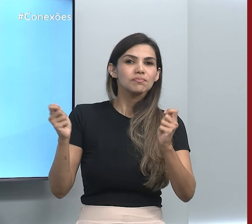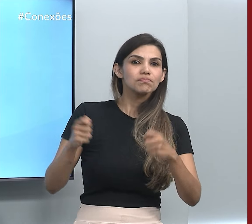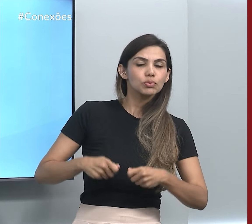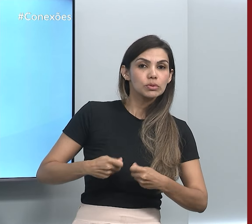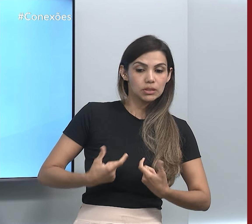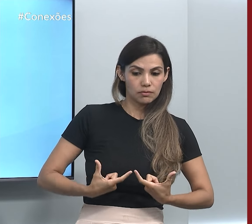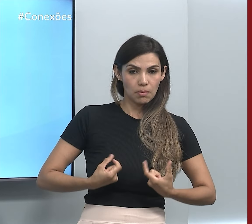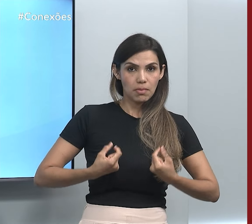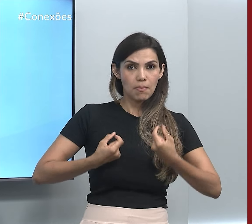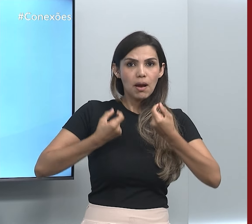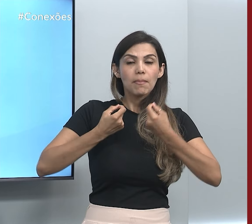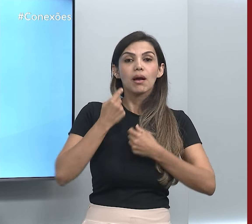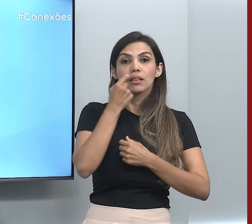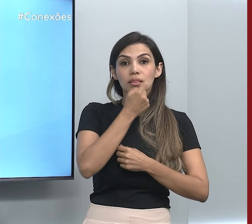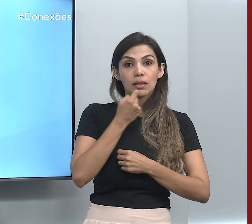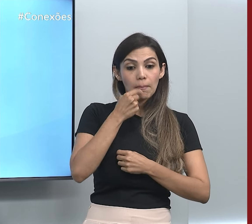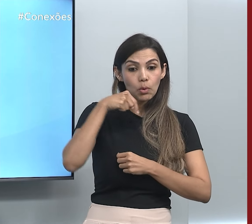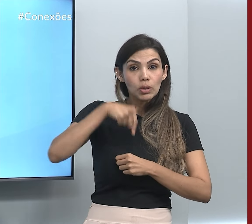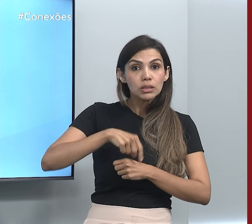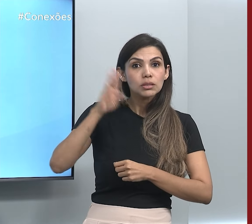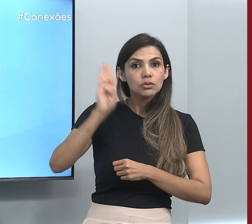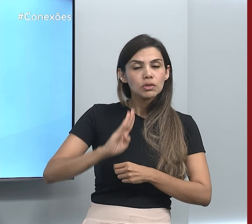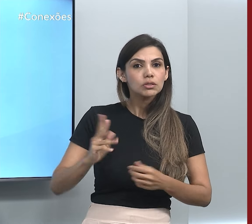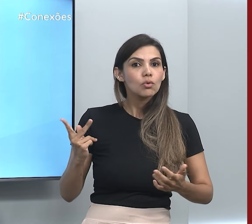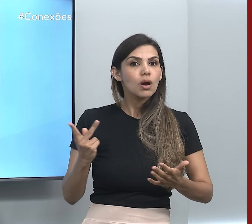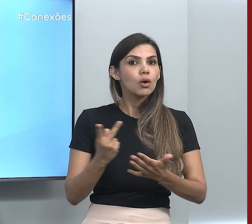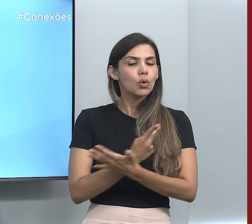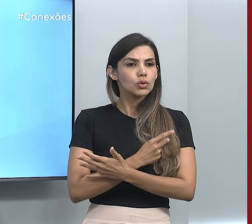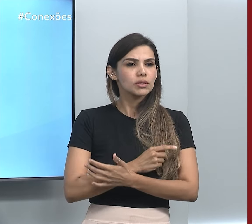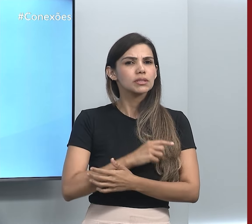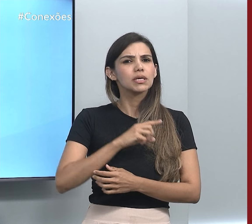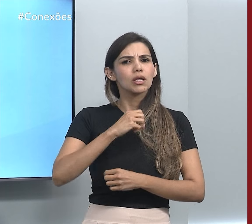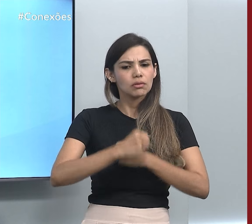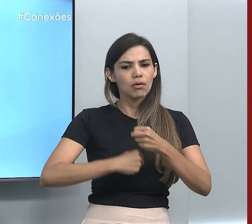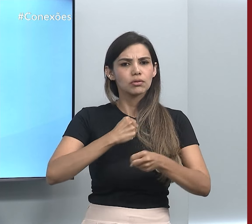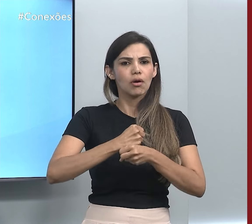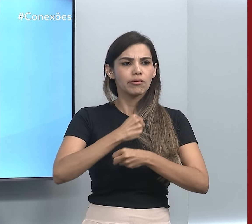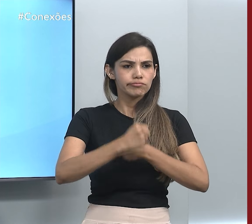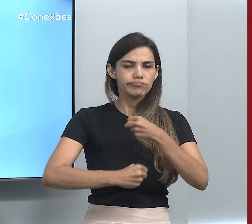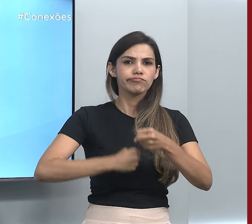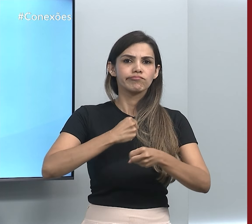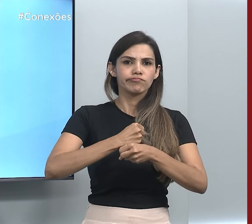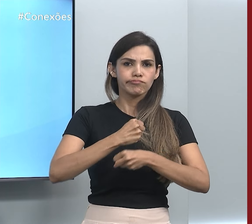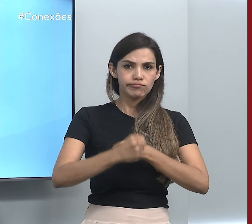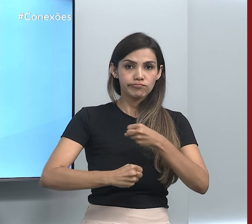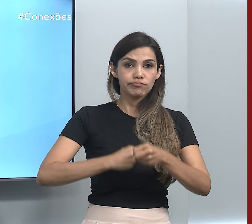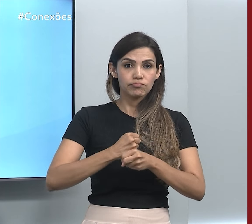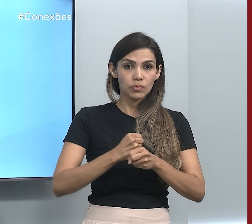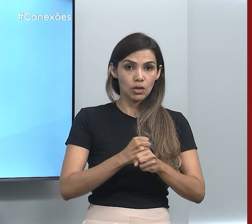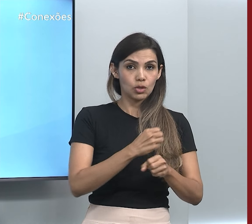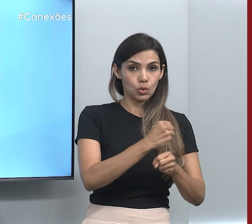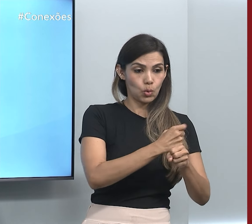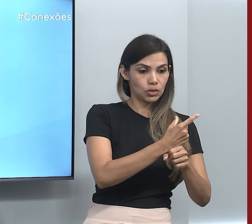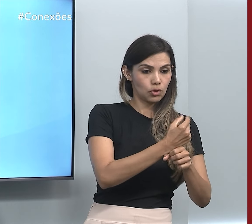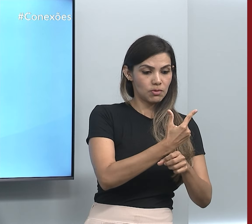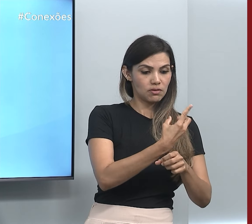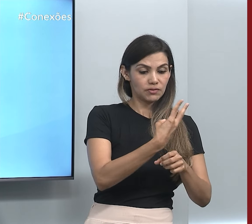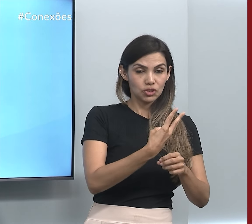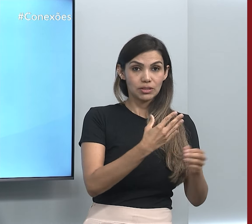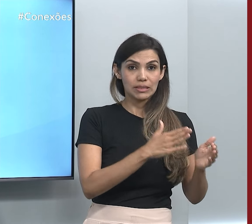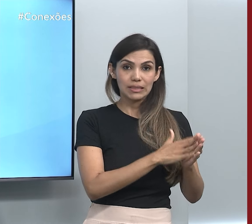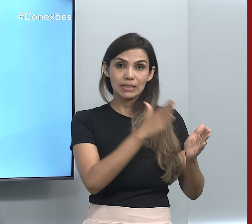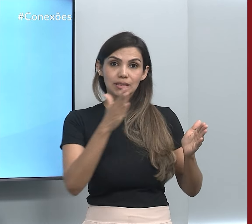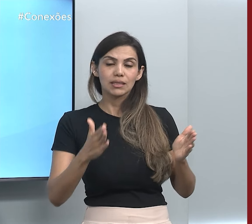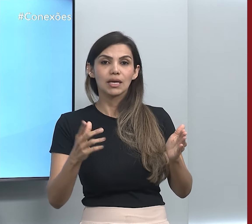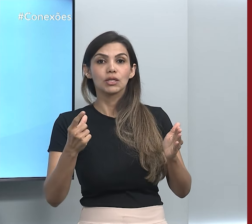tumores na boca aqui no país, para cada ano do triênio, entre 2023 a 2025,